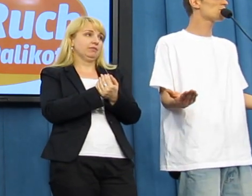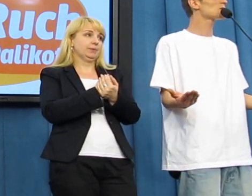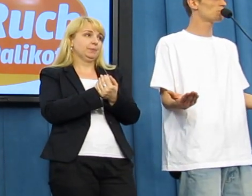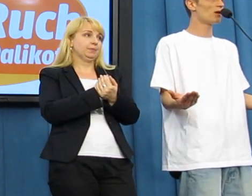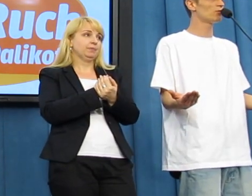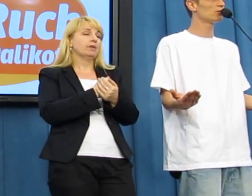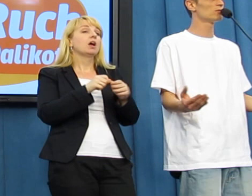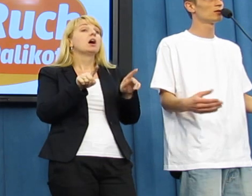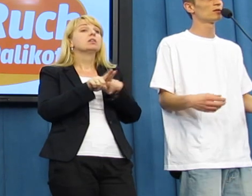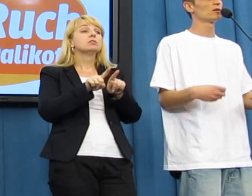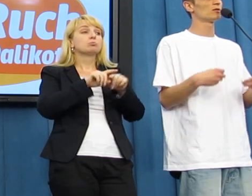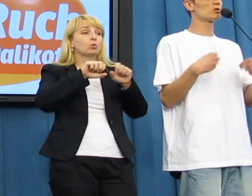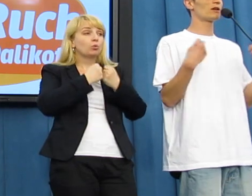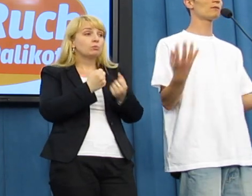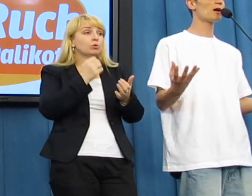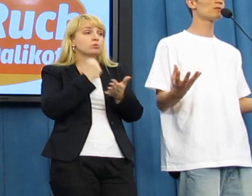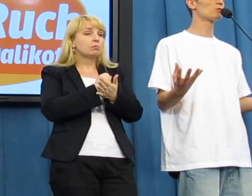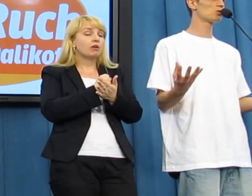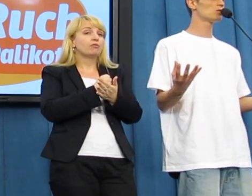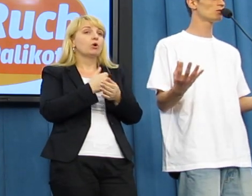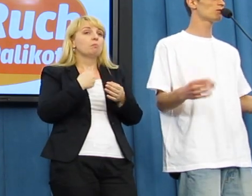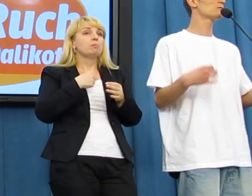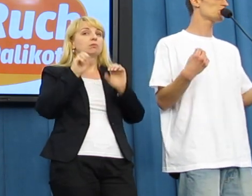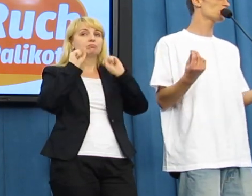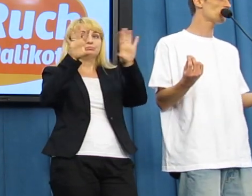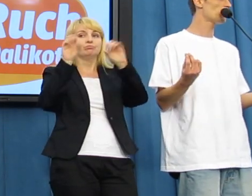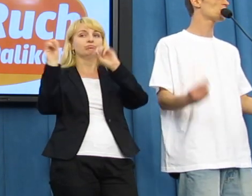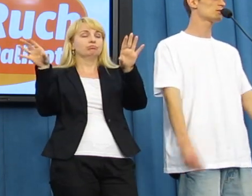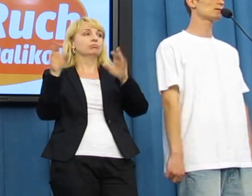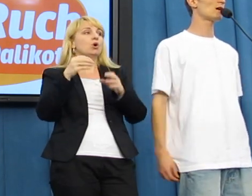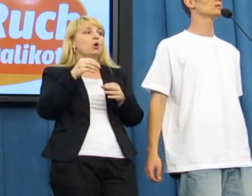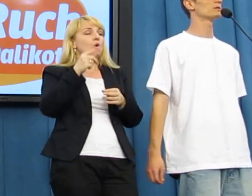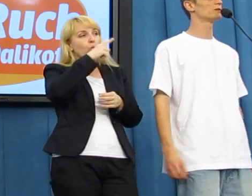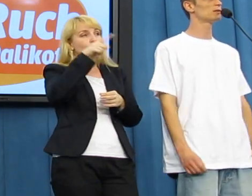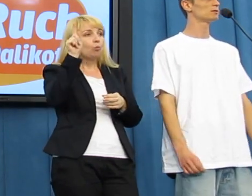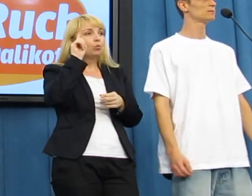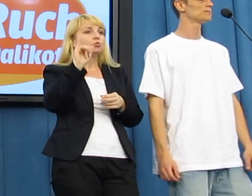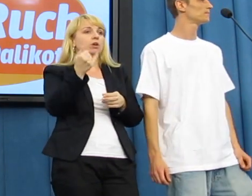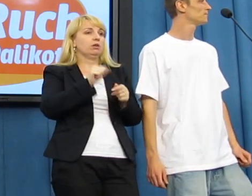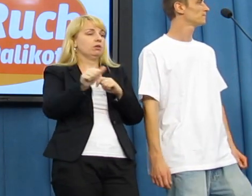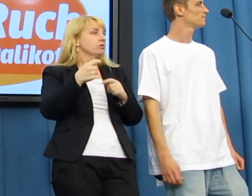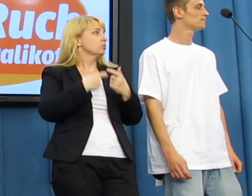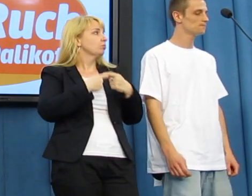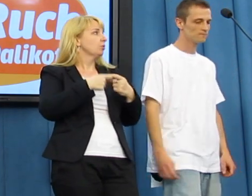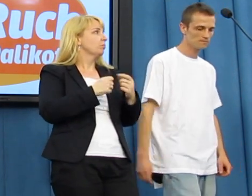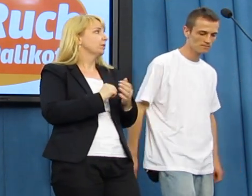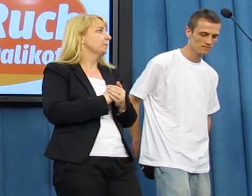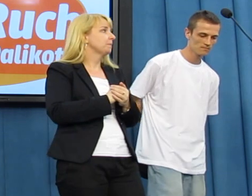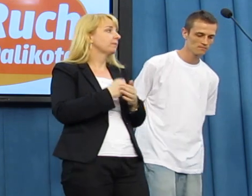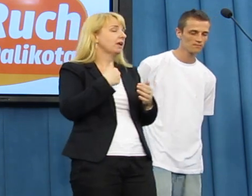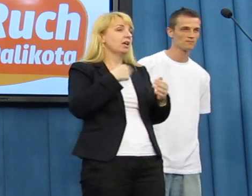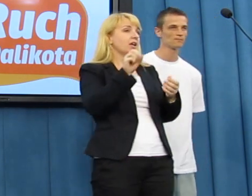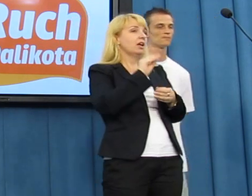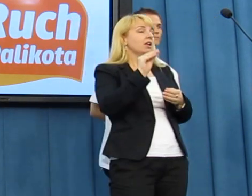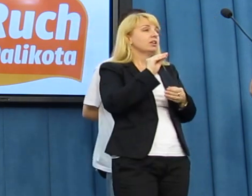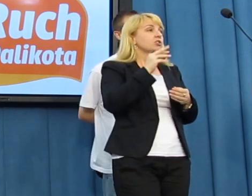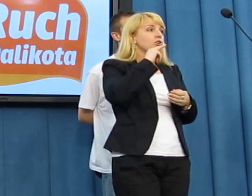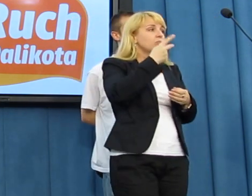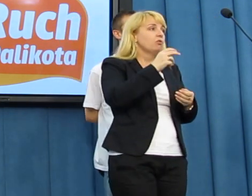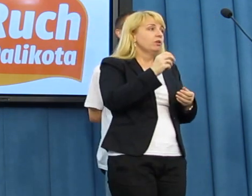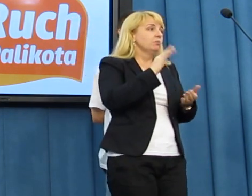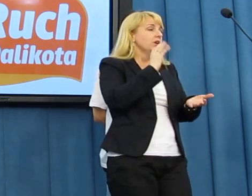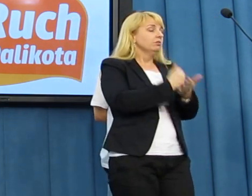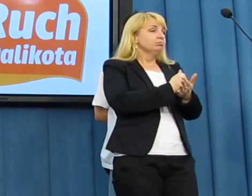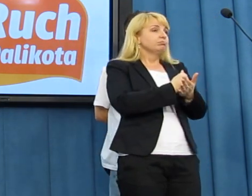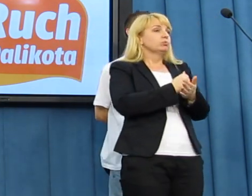Też łamiąc to prawo uświadamiamy ludzi o tym właśnie problemie, tej skali, prawda? Jeszcze dodam o niezgodności przepisów